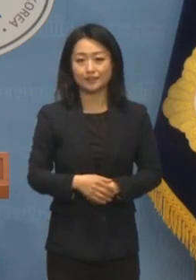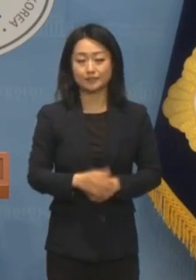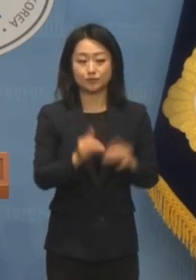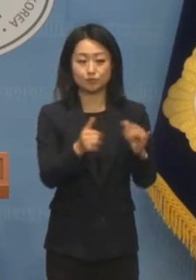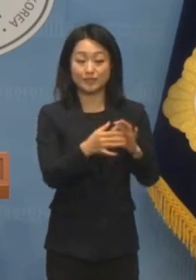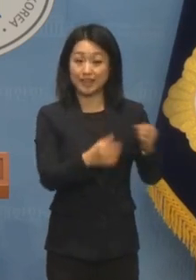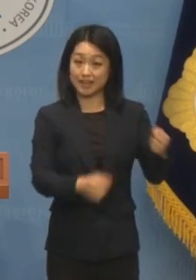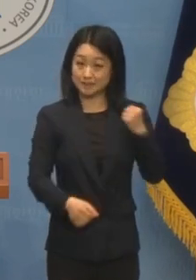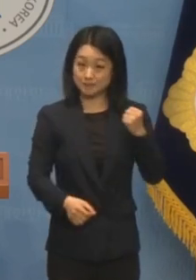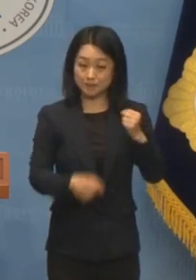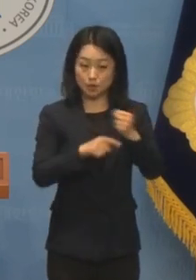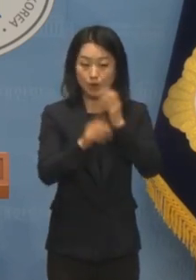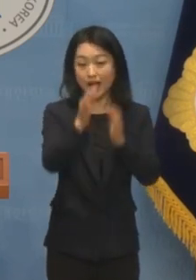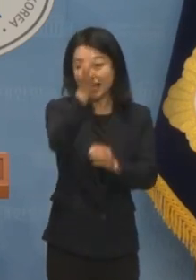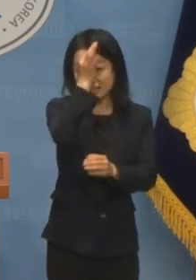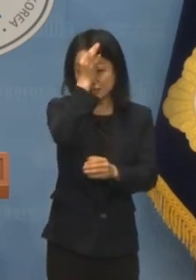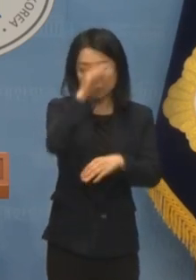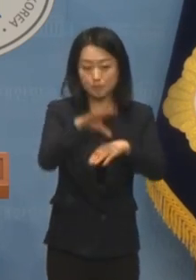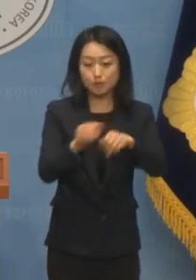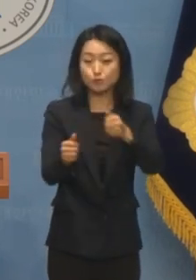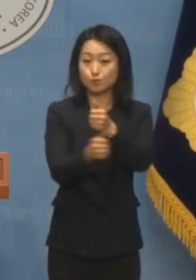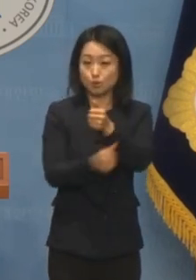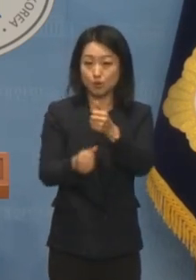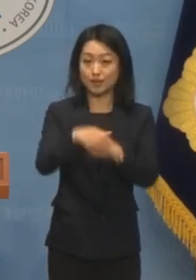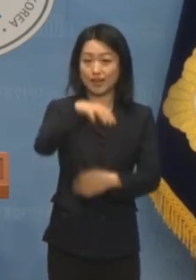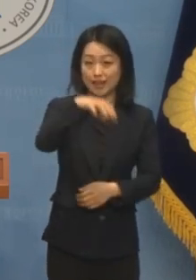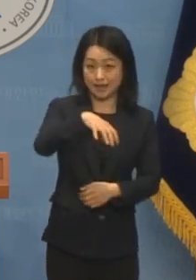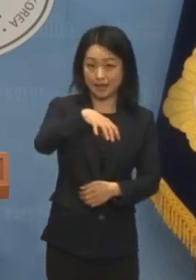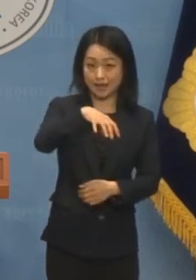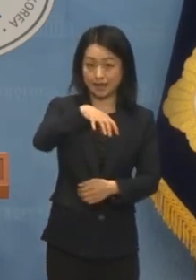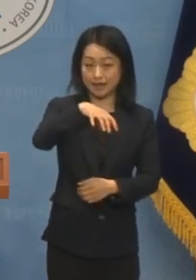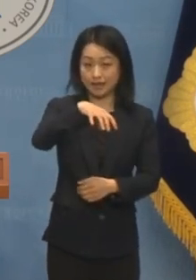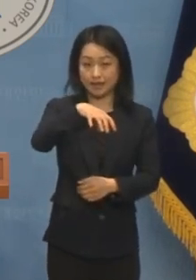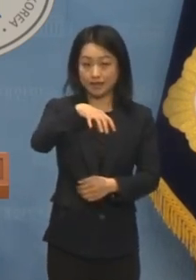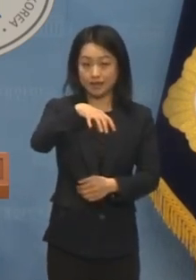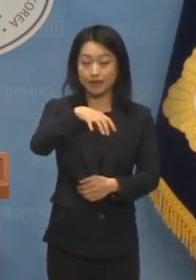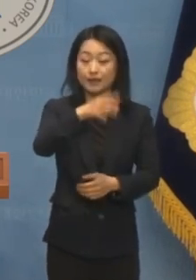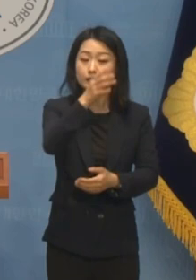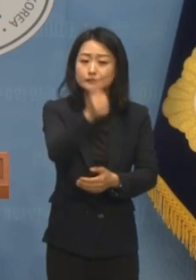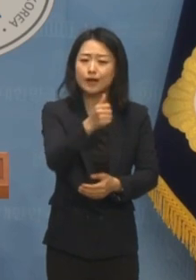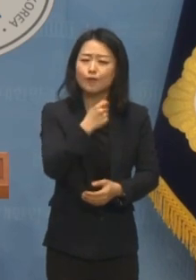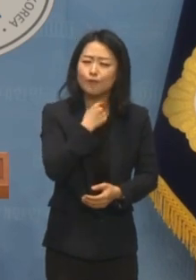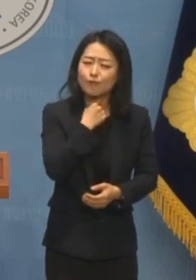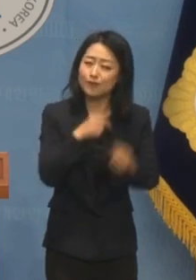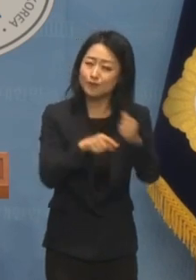국민의힘은 과학기술정보방송통신위원회에 왜 집착하는 걸까요?